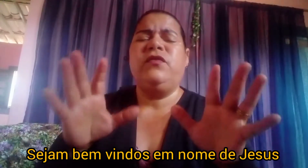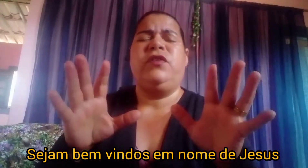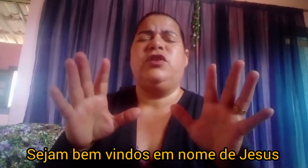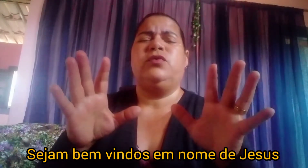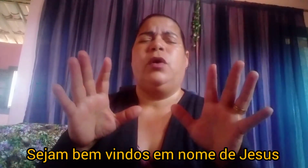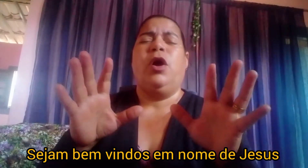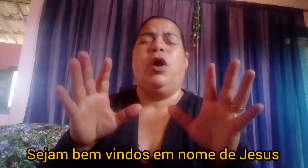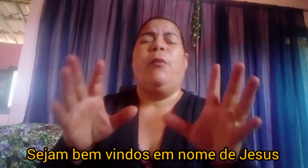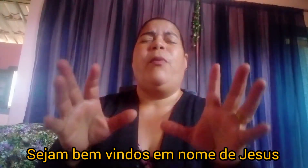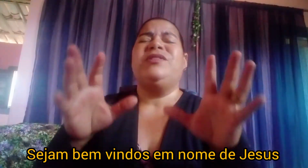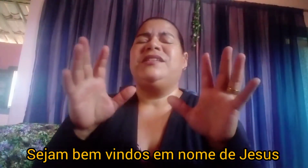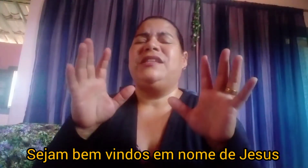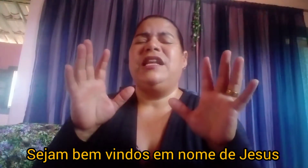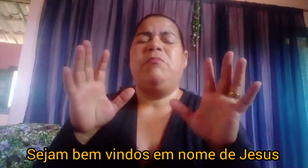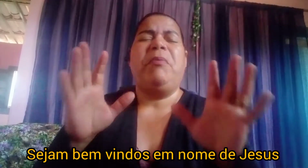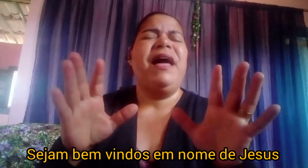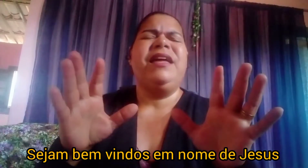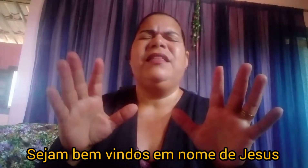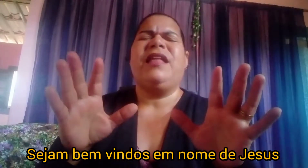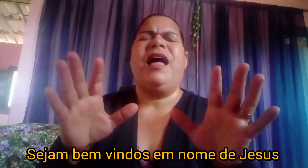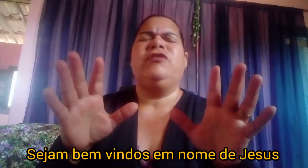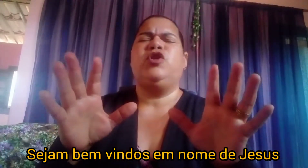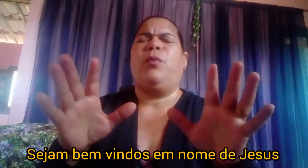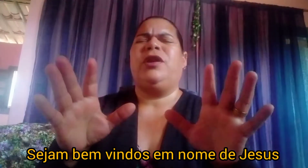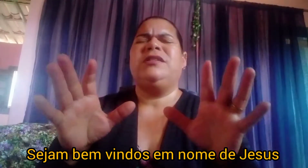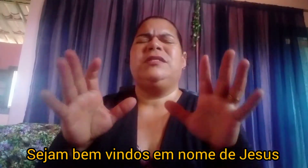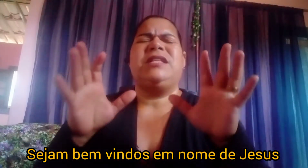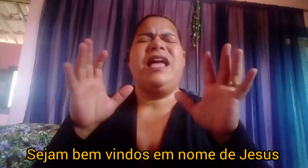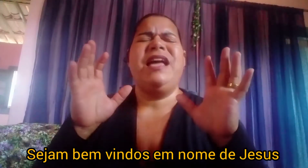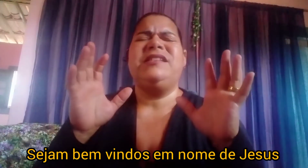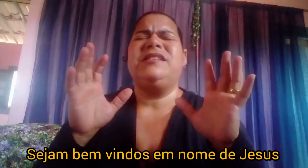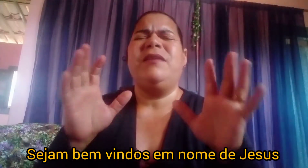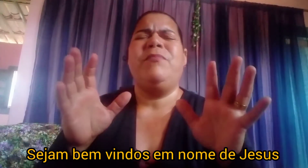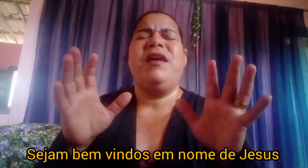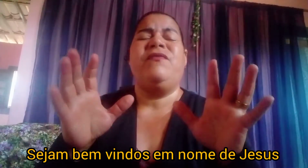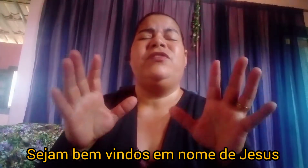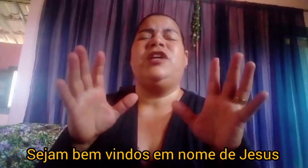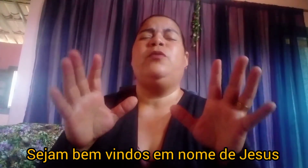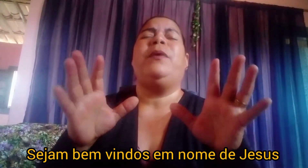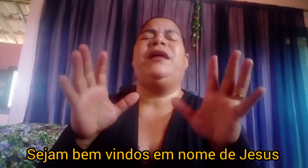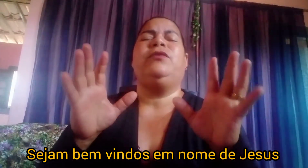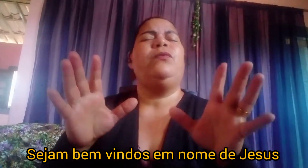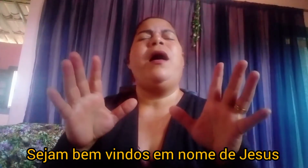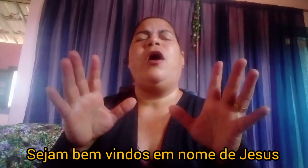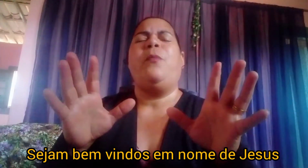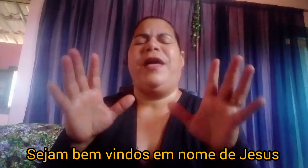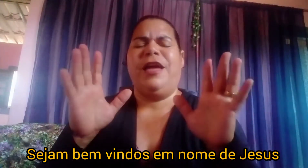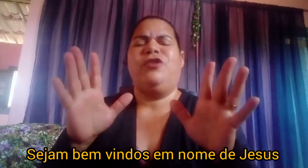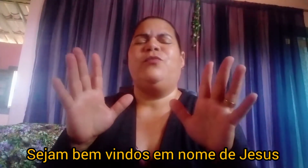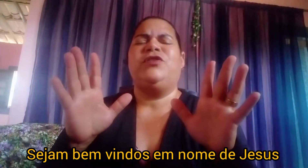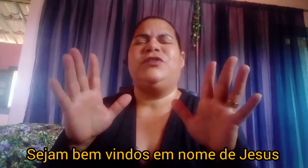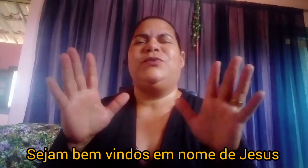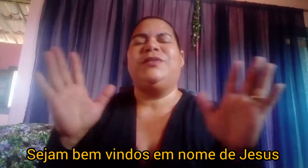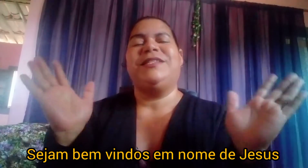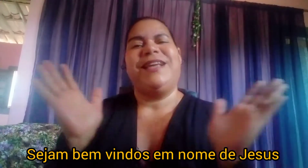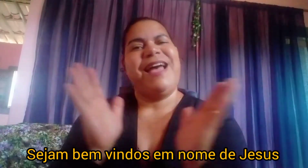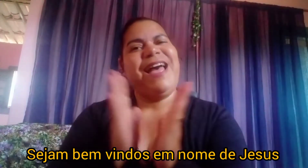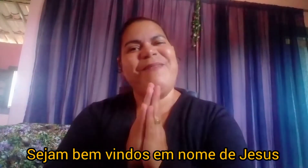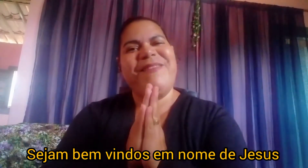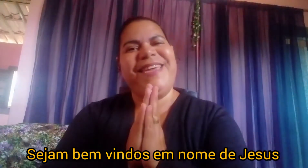vídeo, possam ser impactados, possam receber refrigério para a Tua alma, em nome de Jesus. Amém.